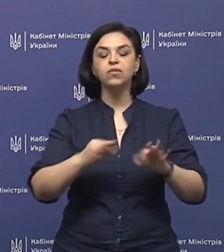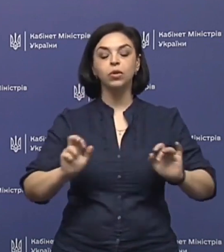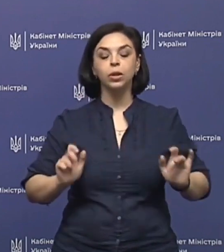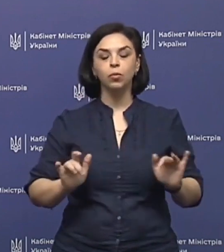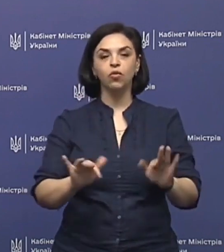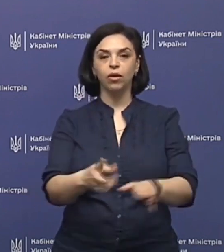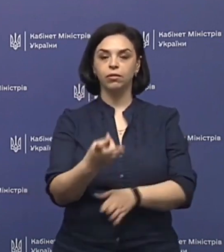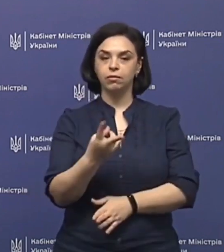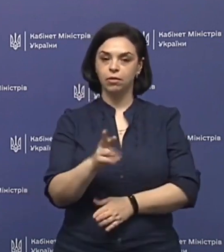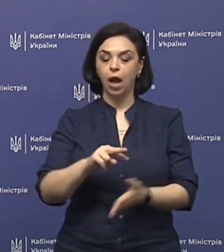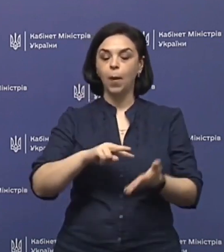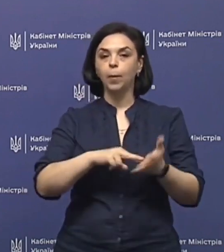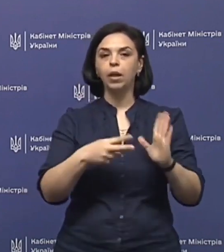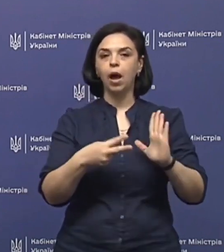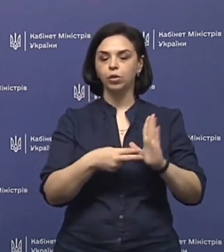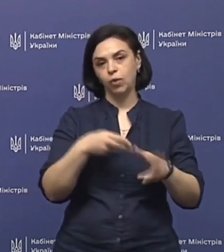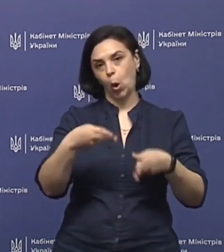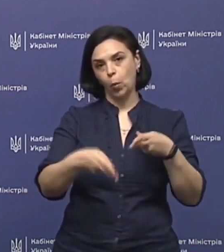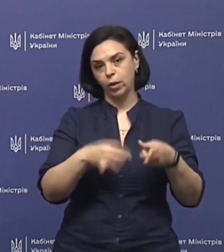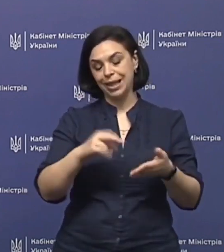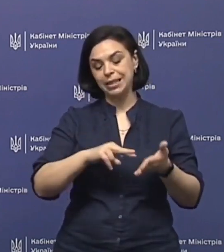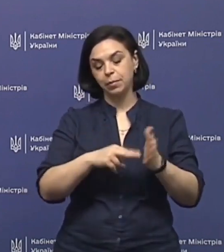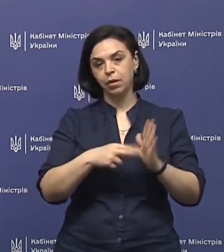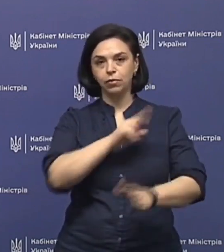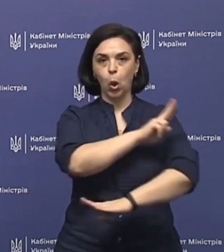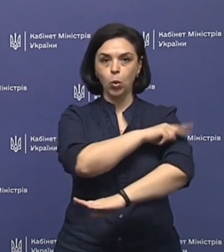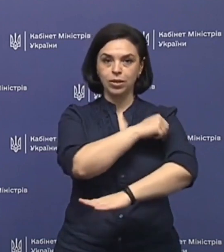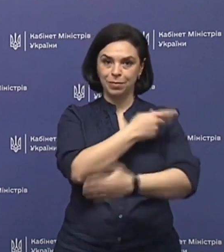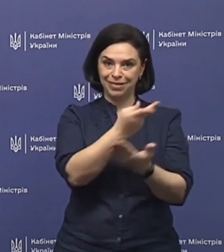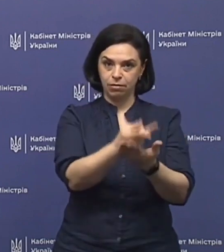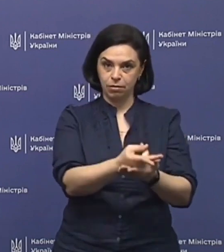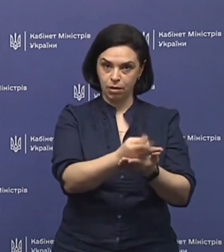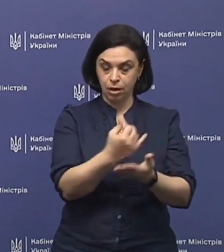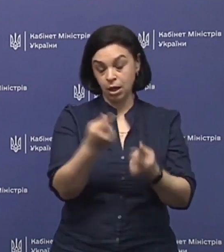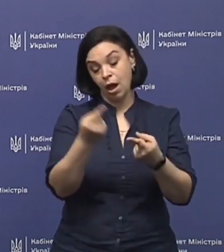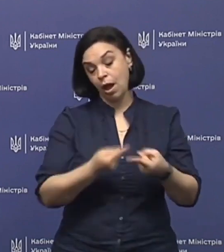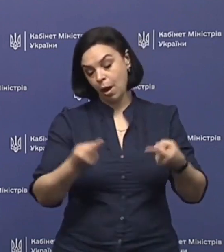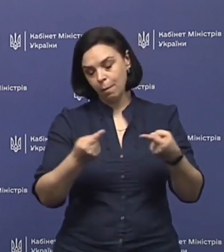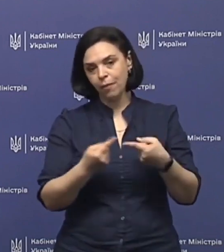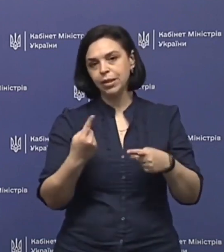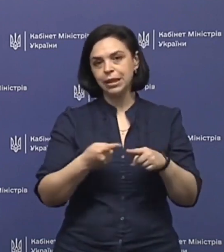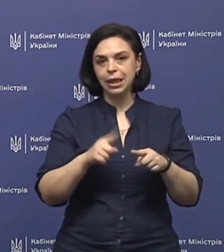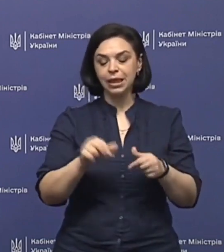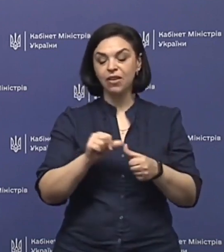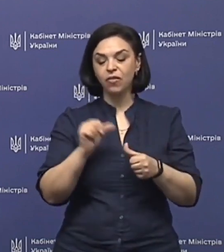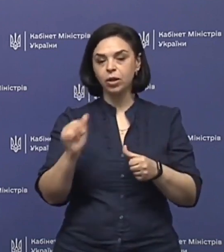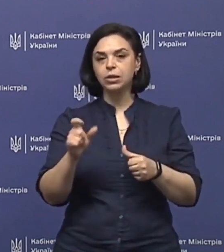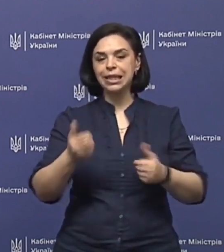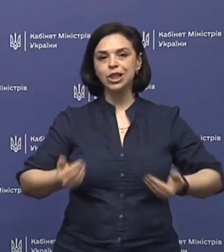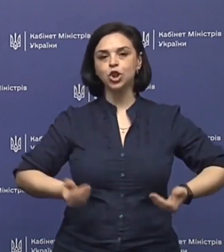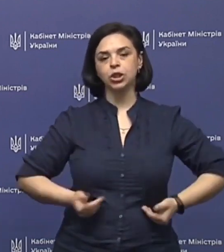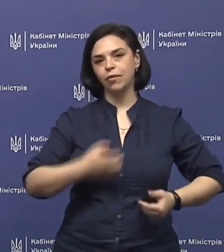проведення планових операцій, планових госпіталізацій певних, які виключно за